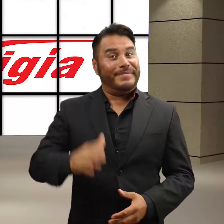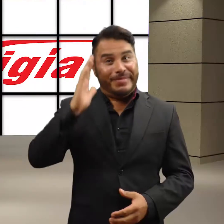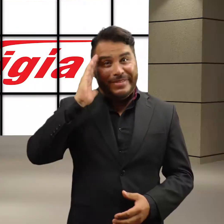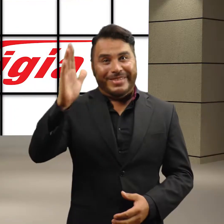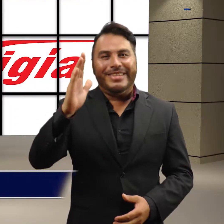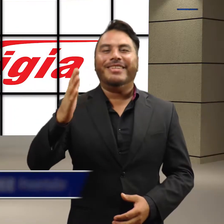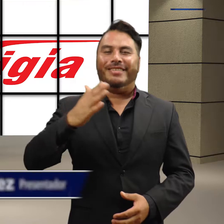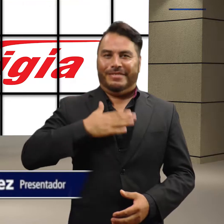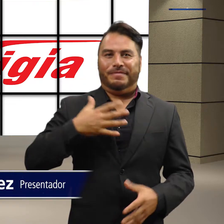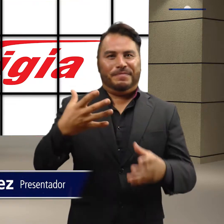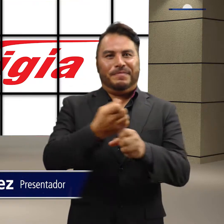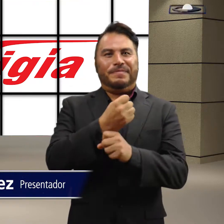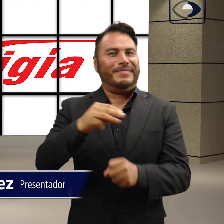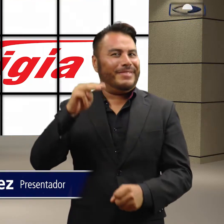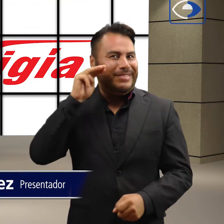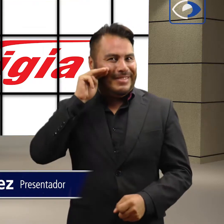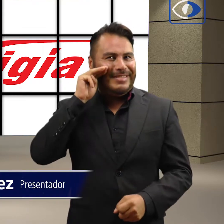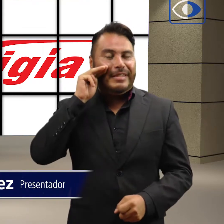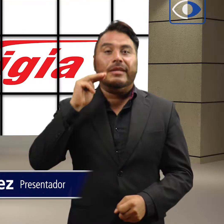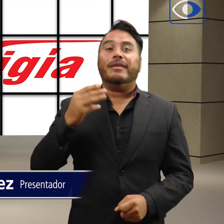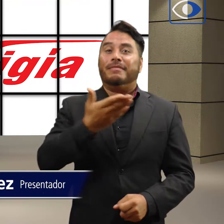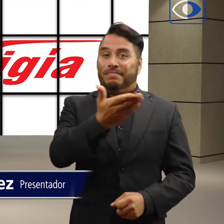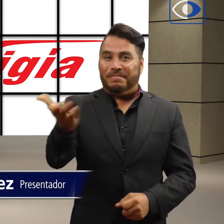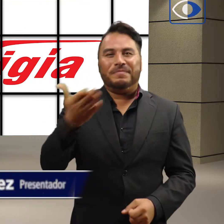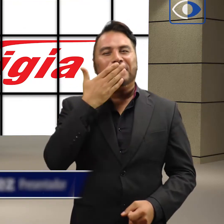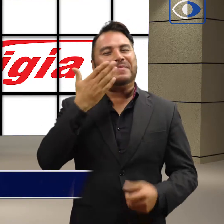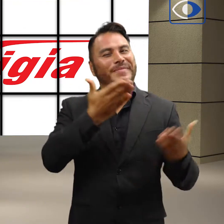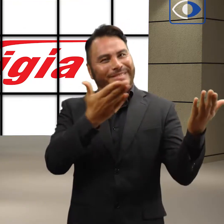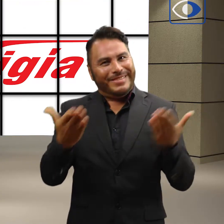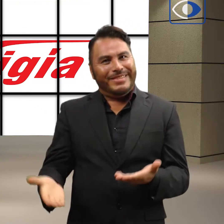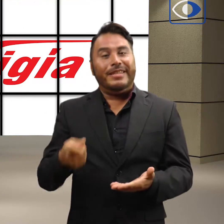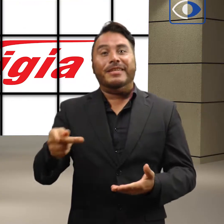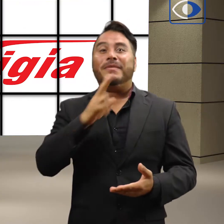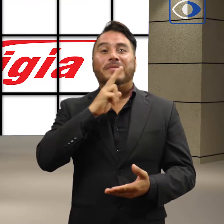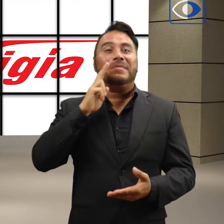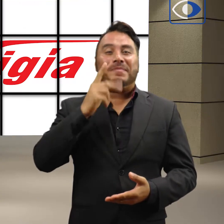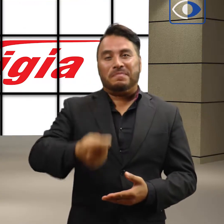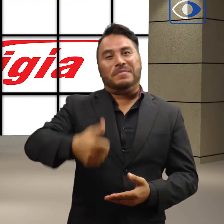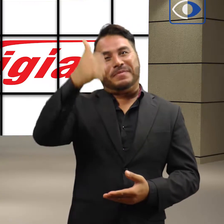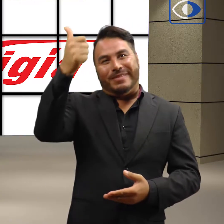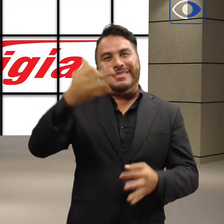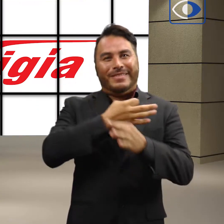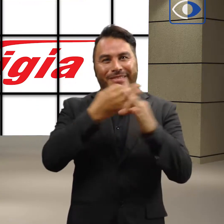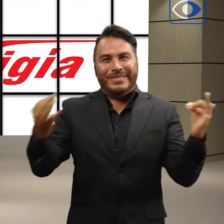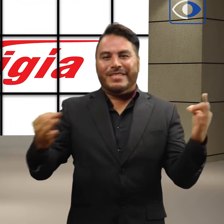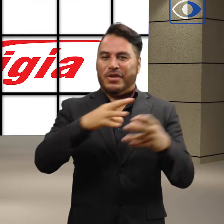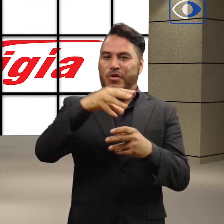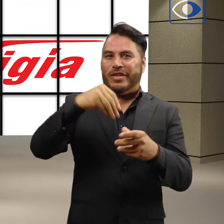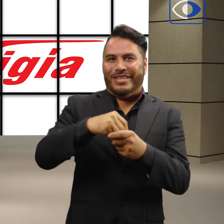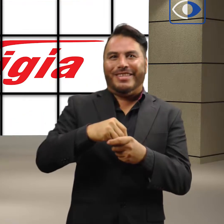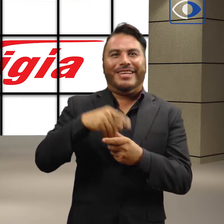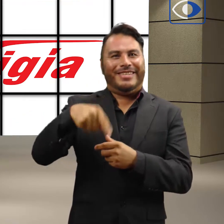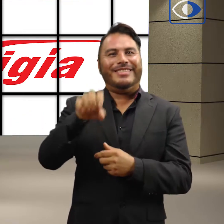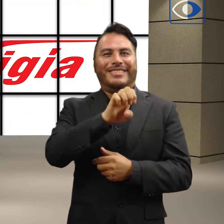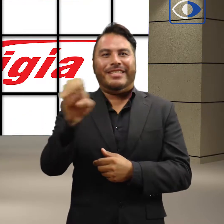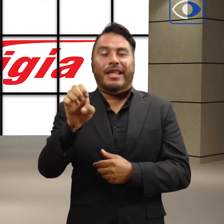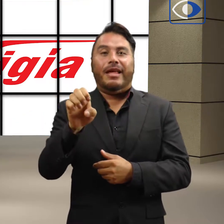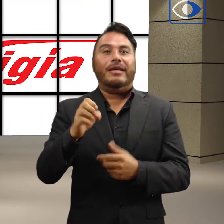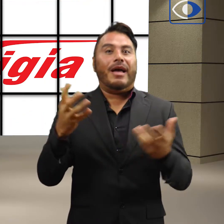Hola, mi nombre es Martín Rodríguez. Te damos la bienvenida a nuestra primera cápsula informativa incluyente en Ensenada, realizada por